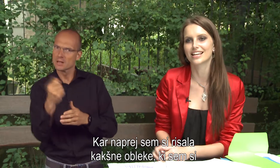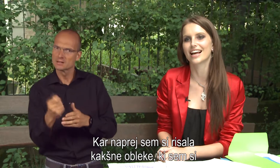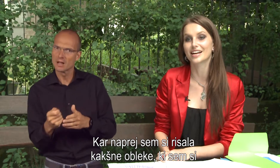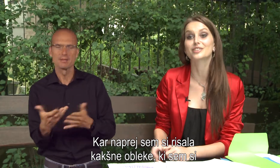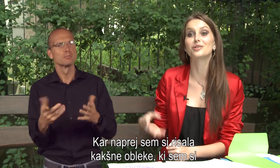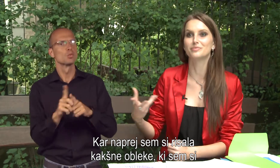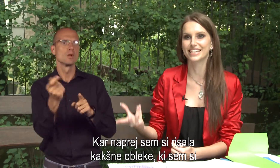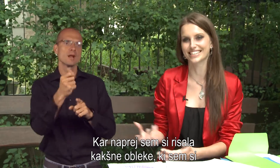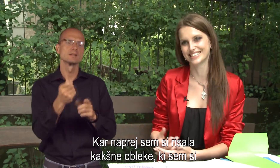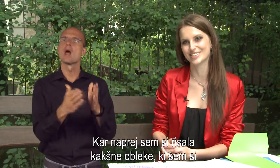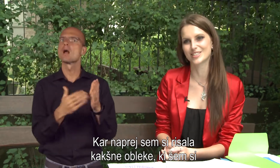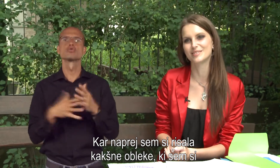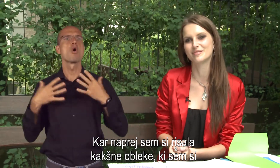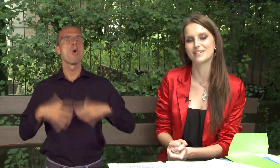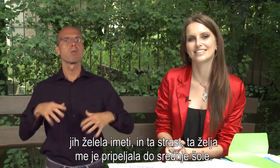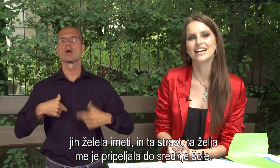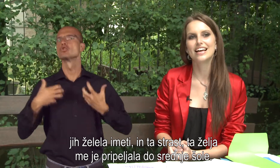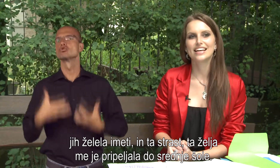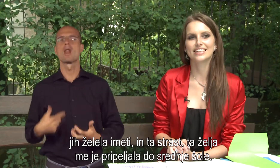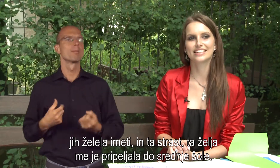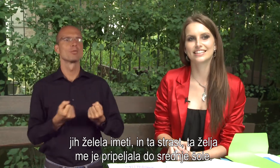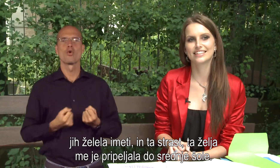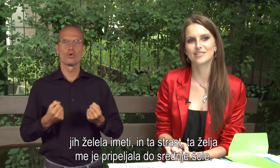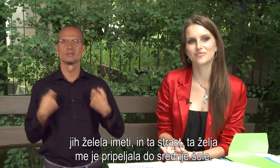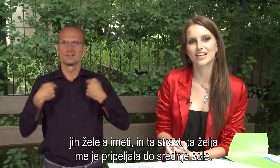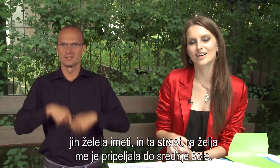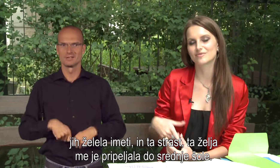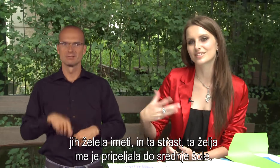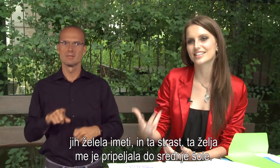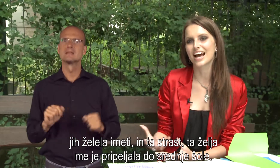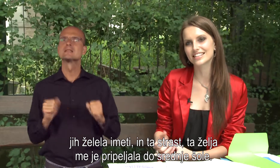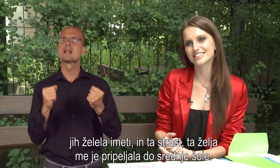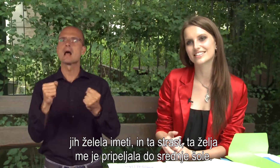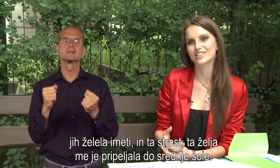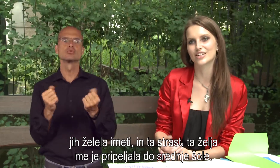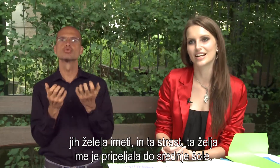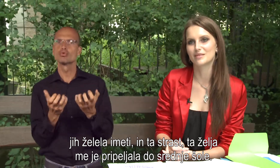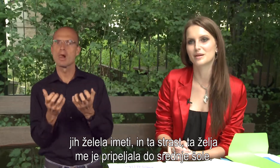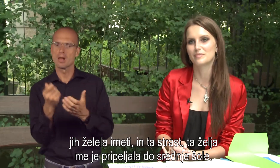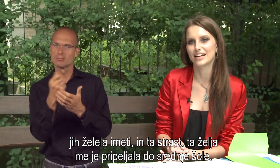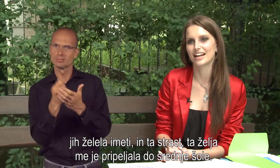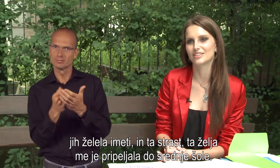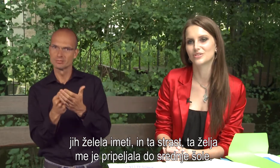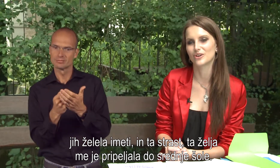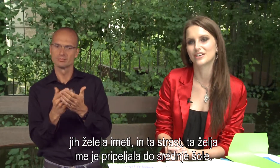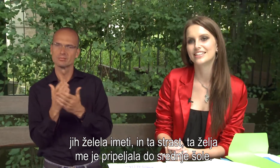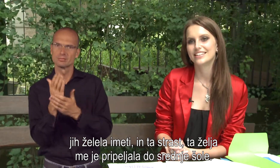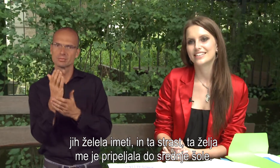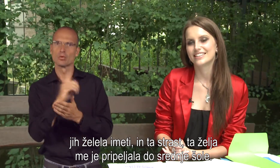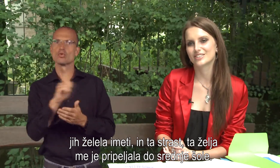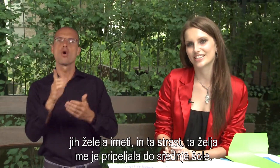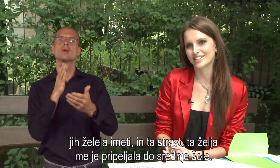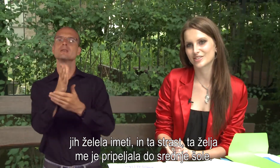si risala, kakšne obleke si jaz želim imeti. In ta strast, ta želja me je peljala do